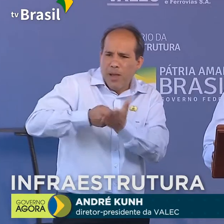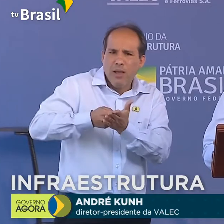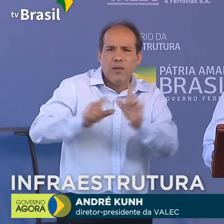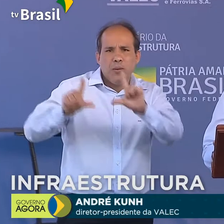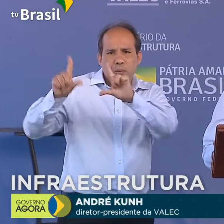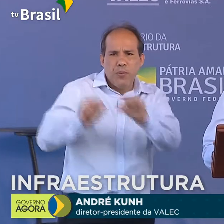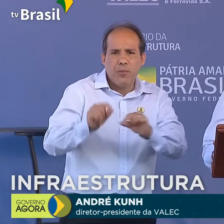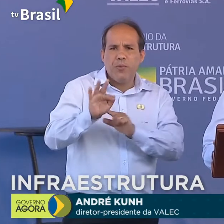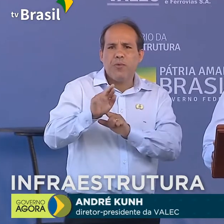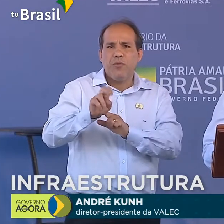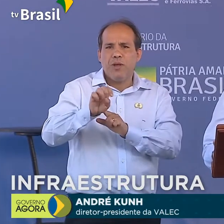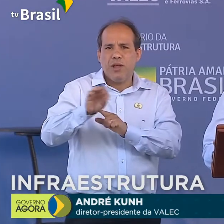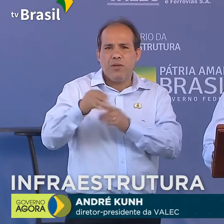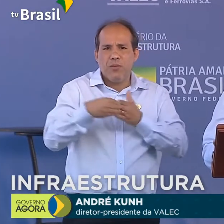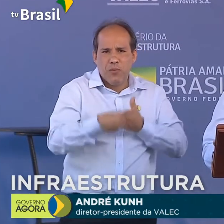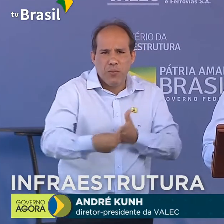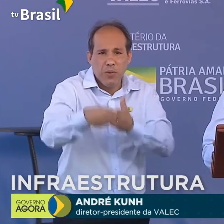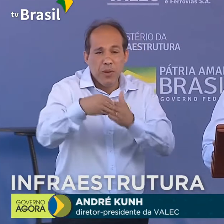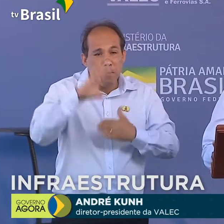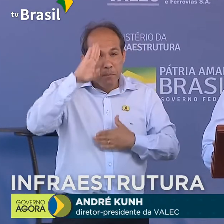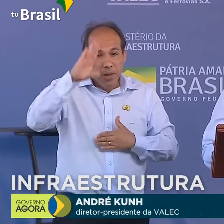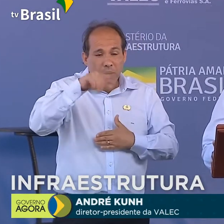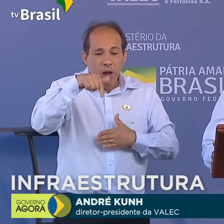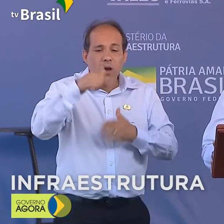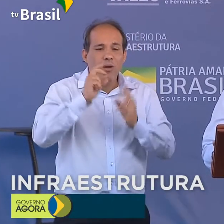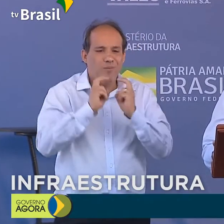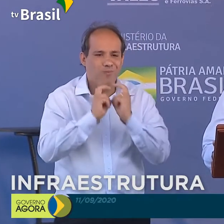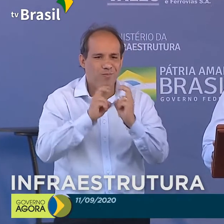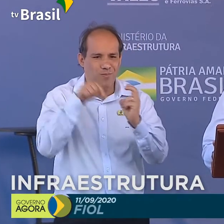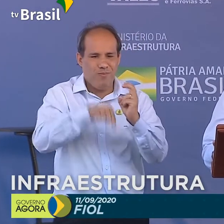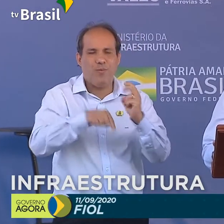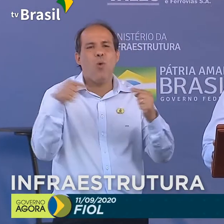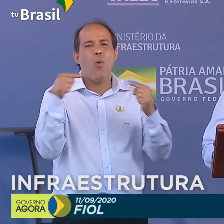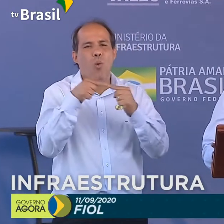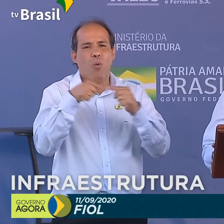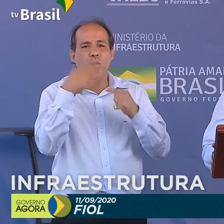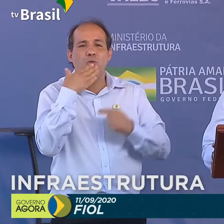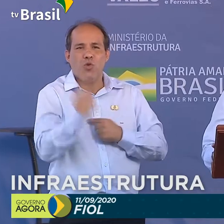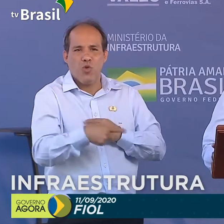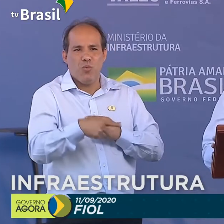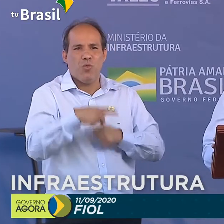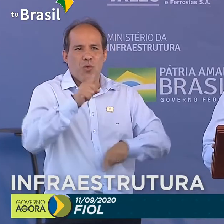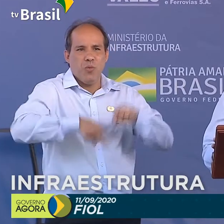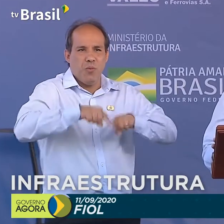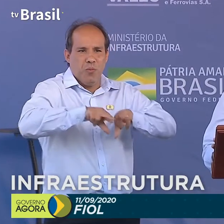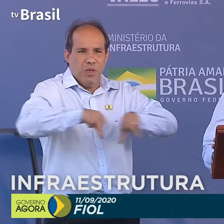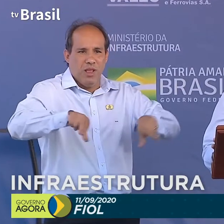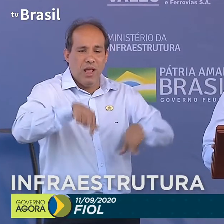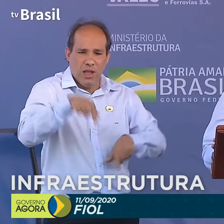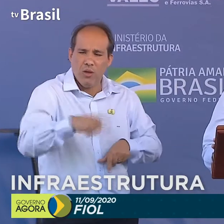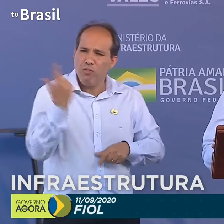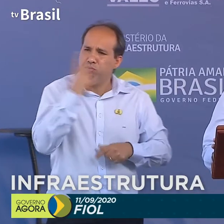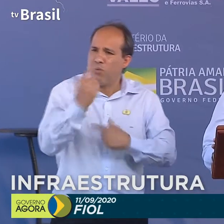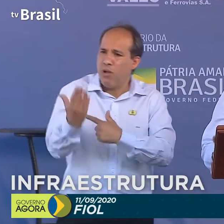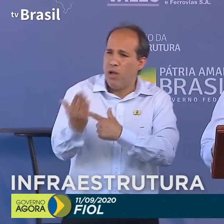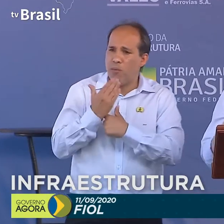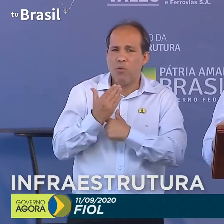e a solução ferroviária é a solução ideal para esse tipo de carga. Nós vamos conseguir, com a conclusão da FIOL,